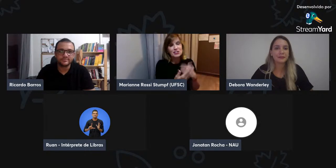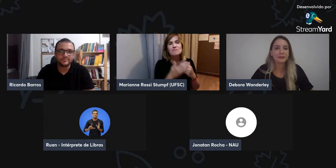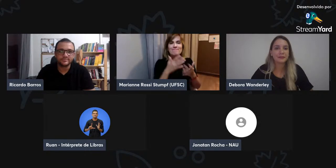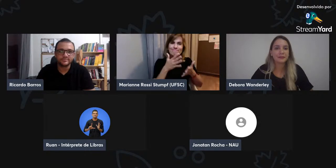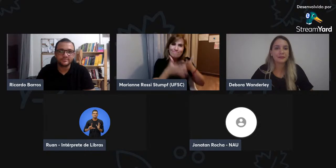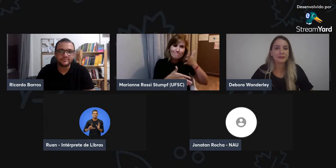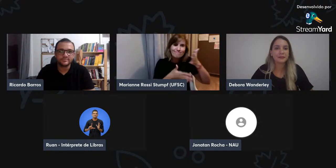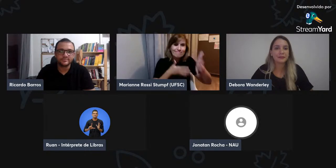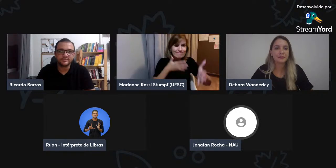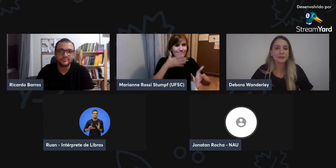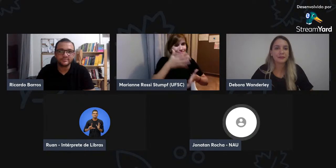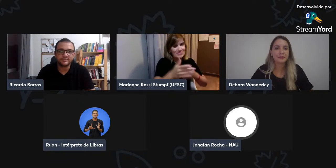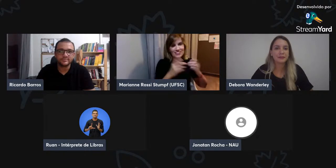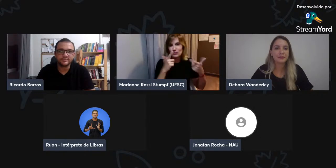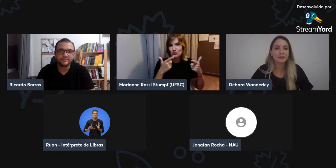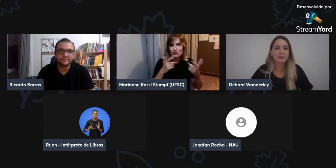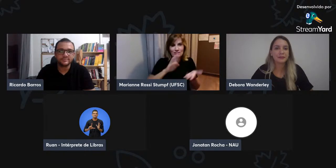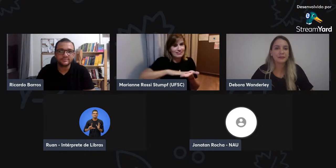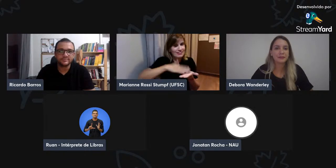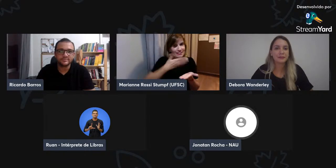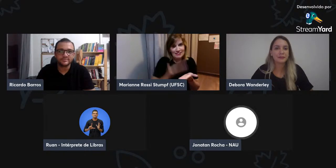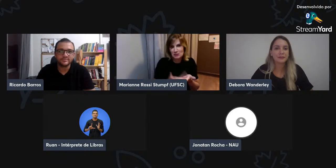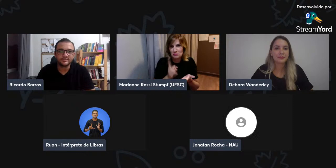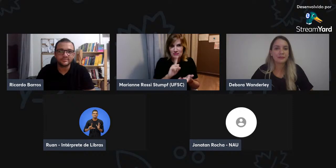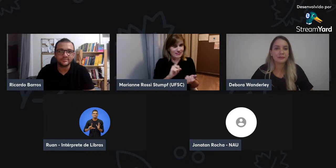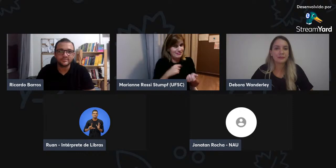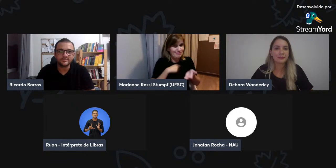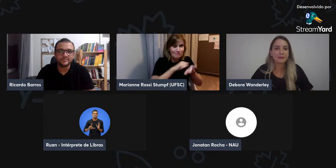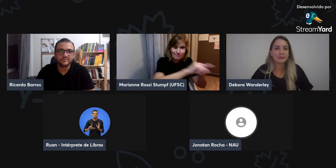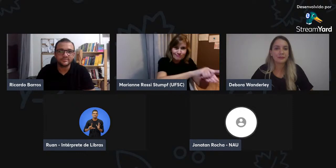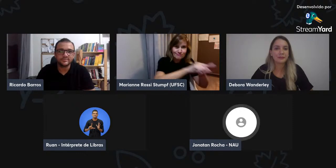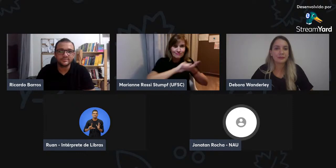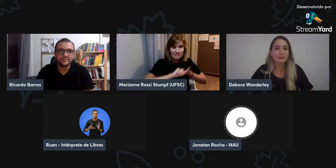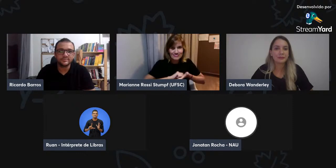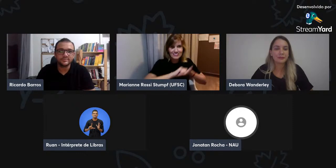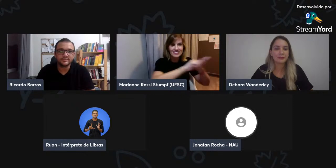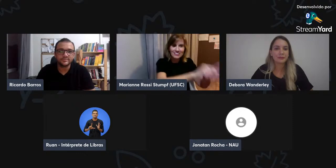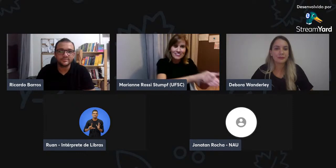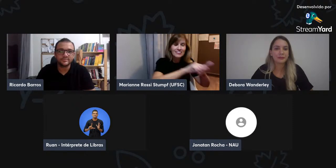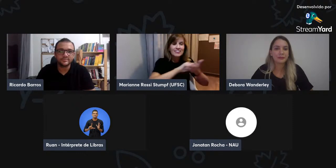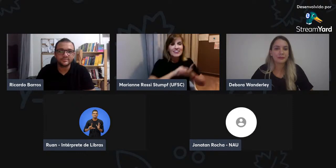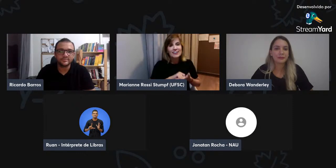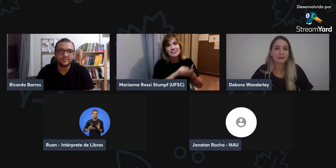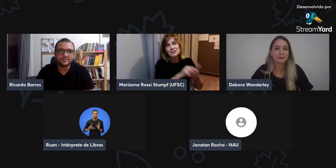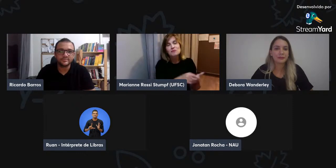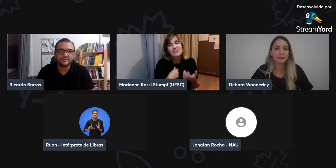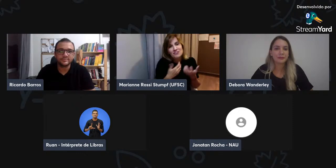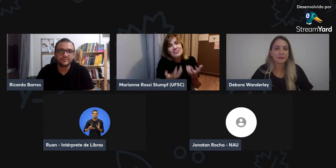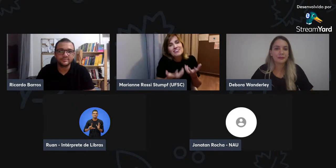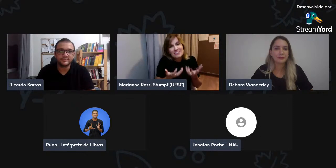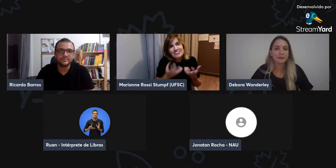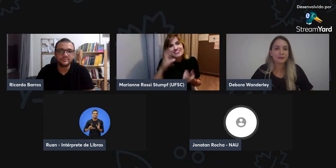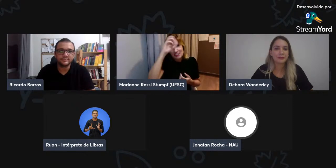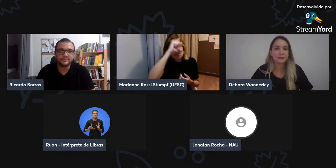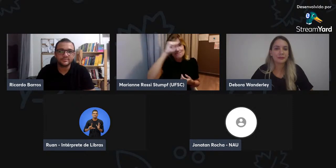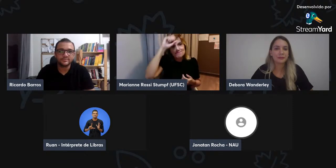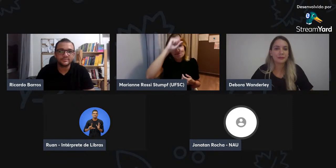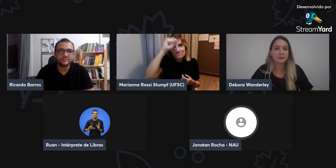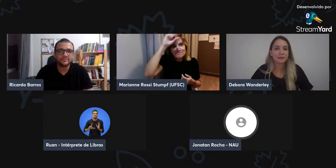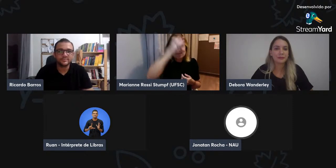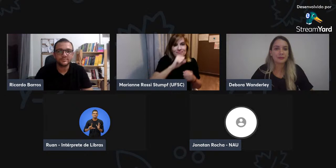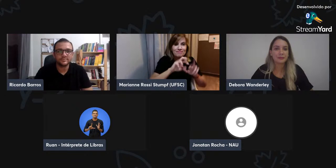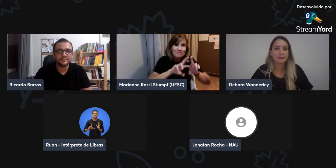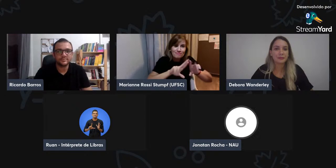Então, comecei a conversar, a sinalizar. Mas não havia intérpretes nessa época, né? Então, eu precisava